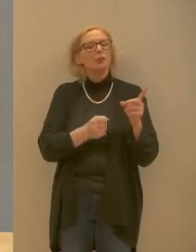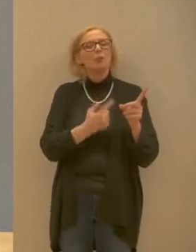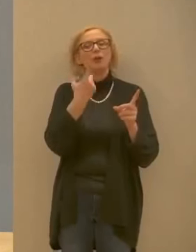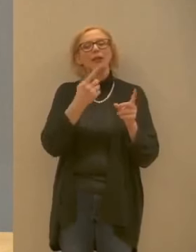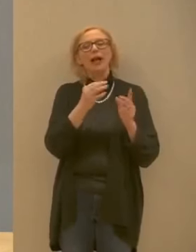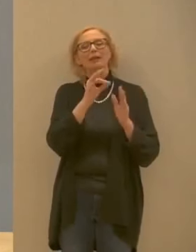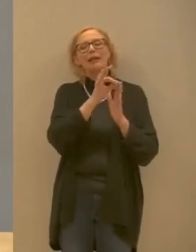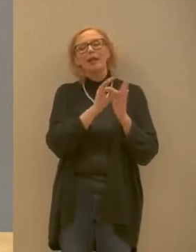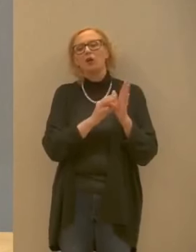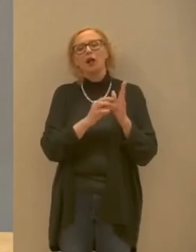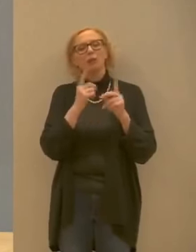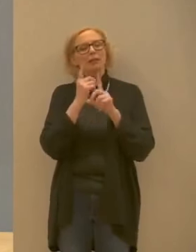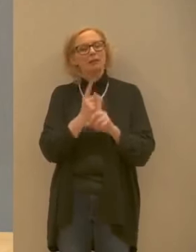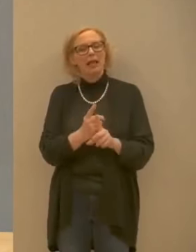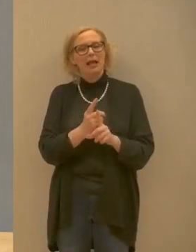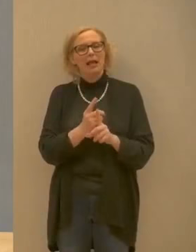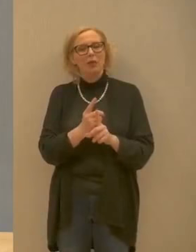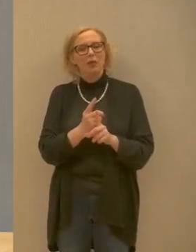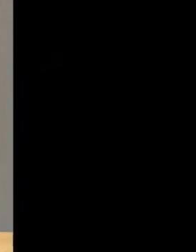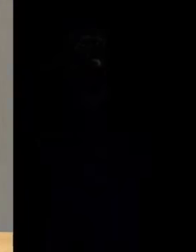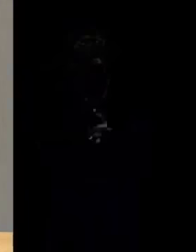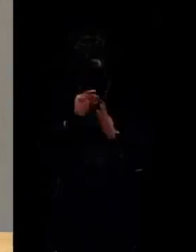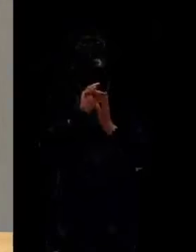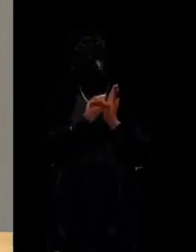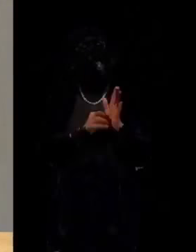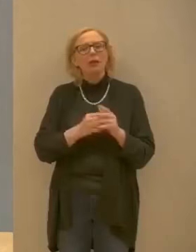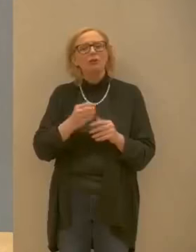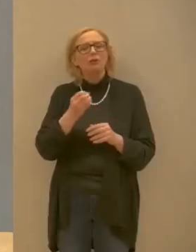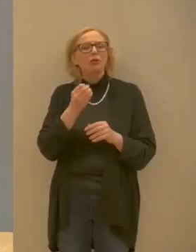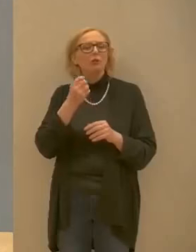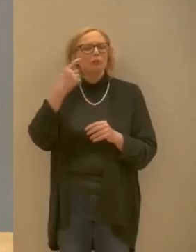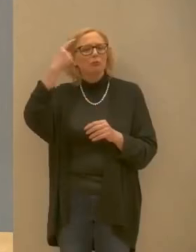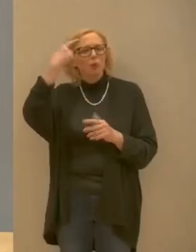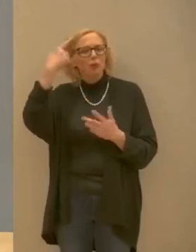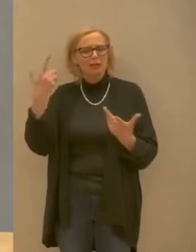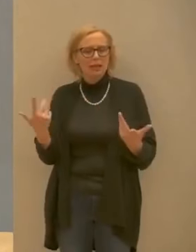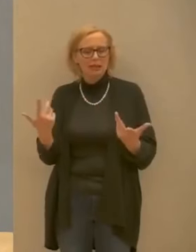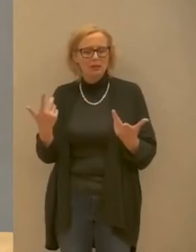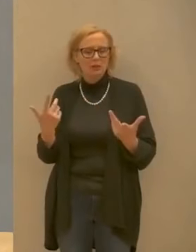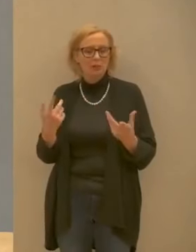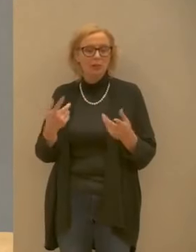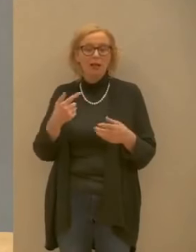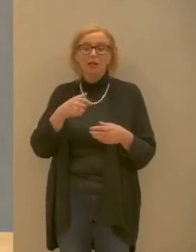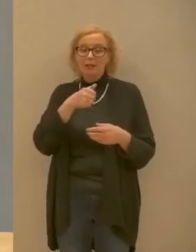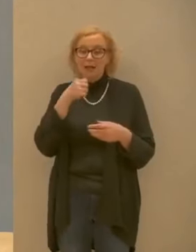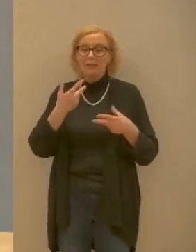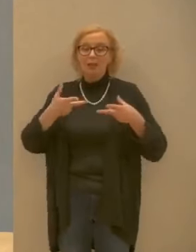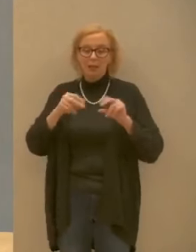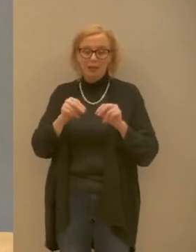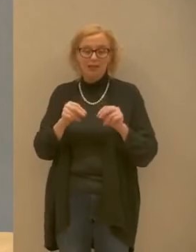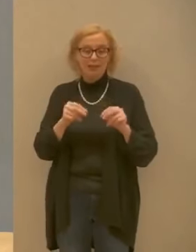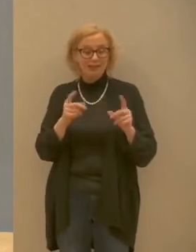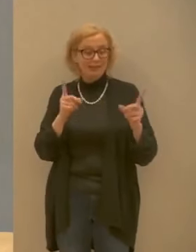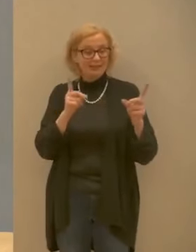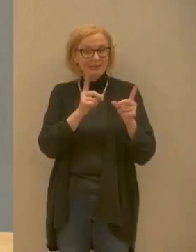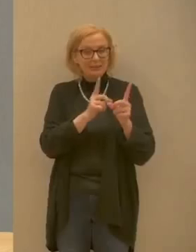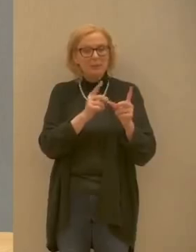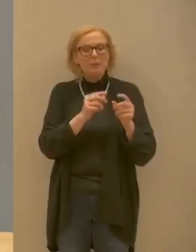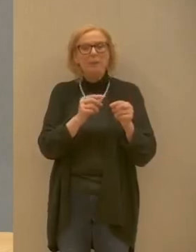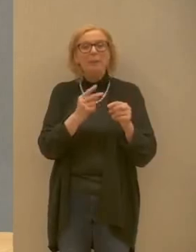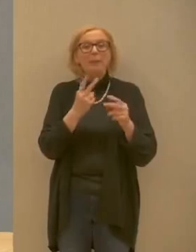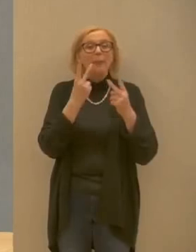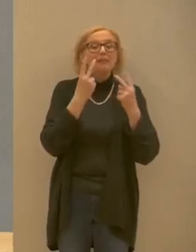regole delle regole anche di buon senso ma che in questo contesto rinforziamo ovvero sia visite molto ristrette